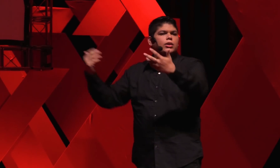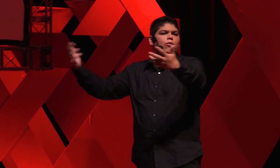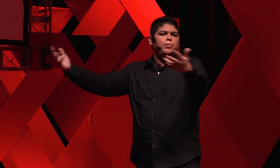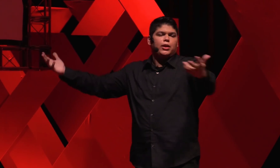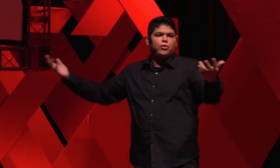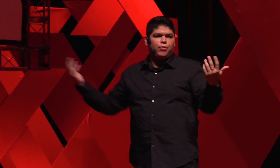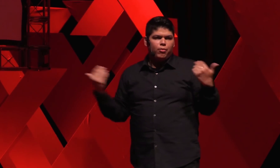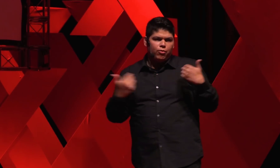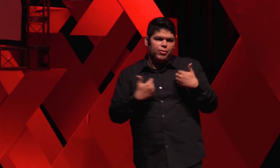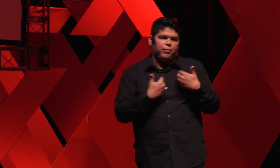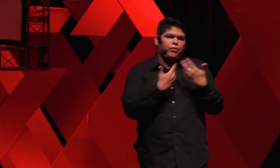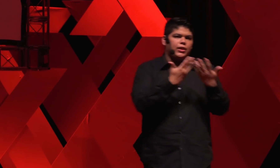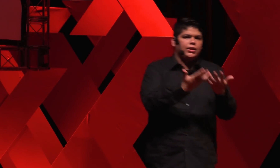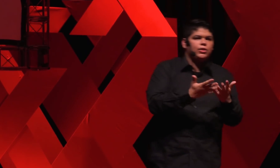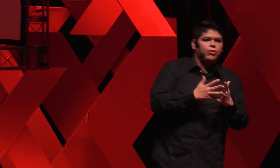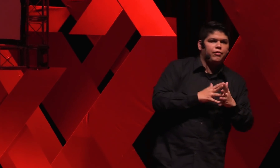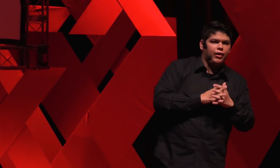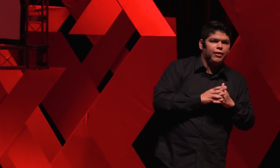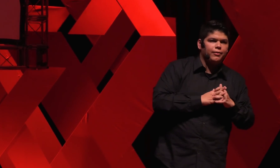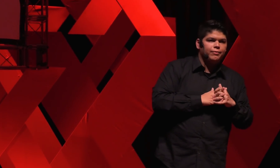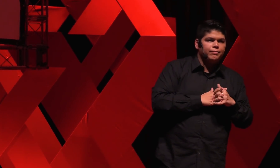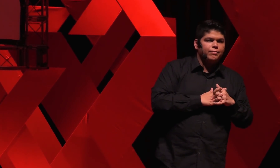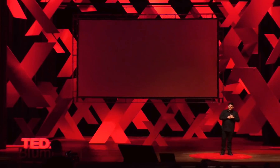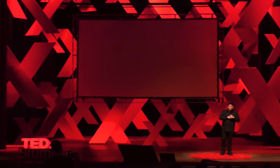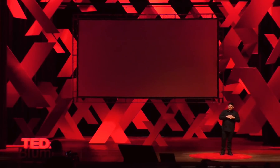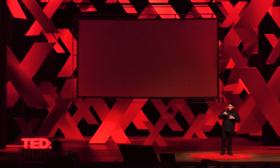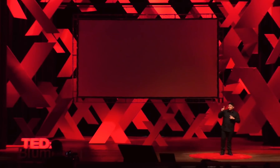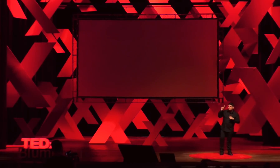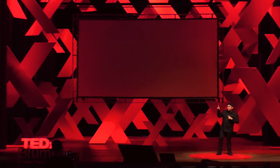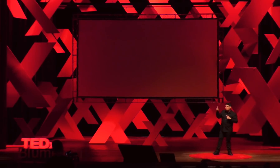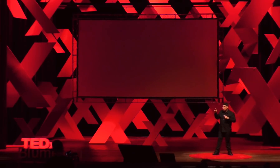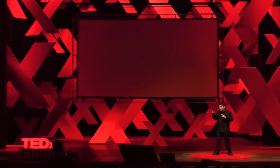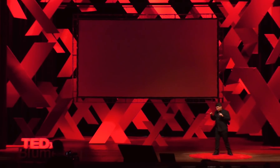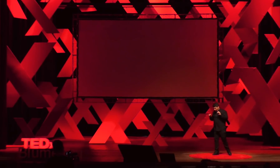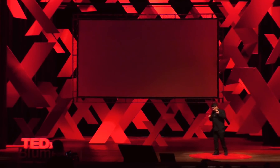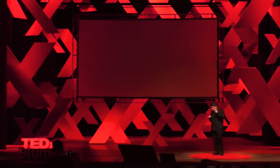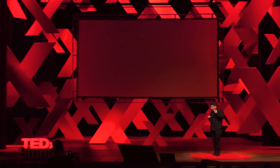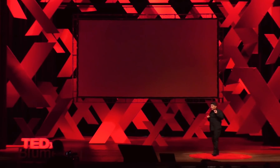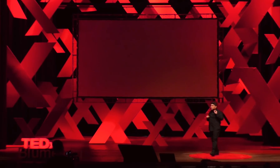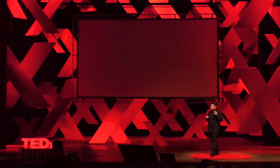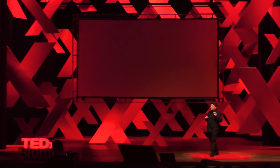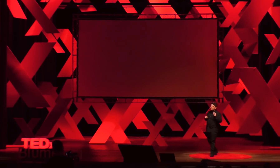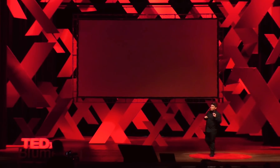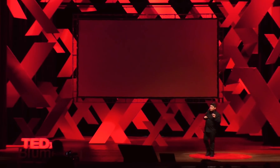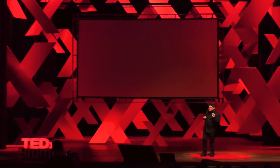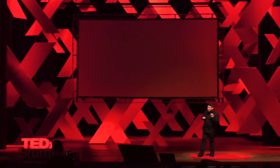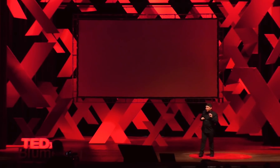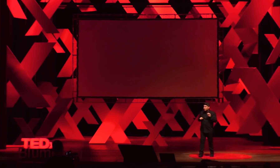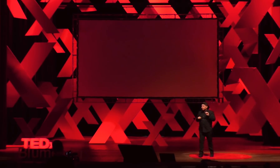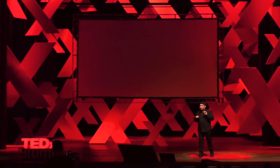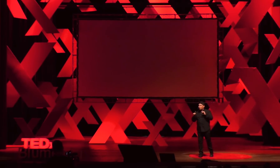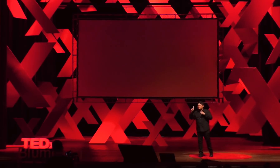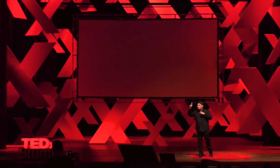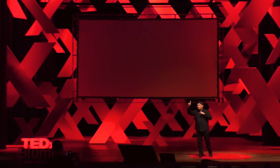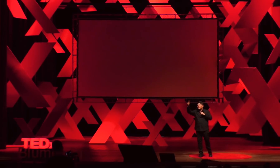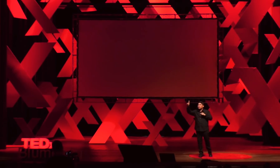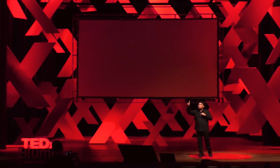usar o espaço público para professar a sua fé. Depois eu descobri que há uma vinculação profunda entre o nosso preconceito